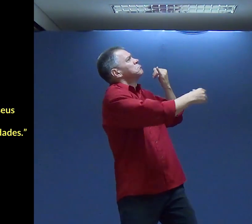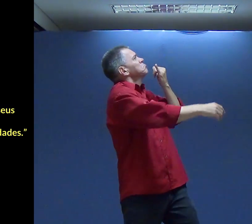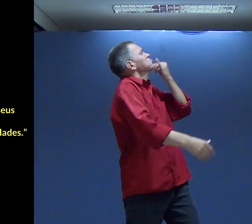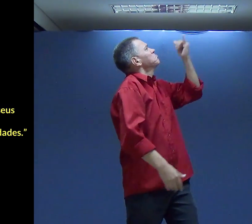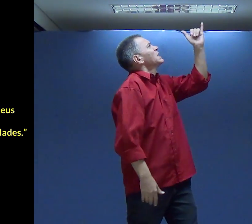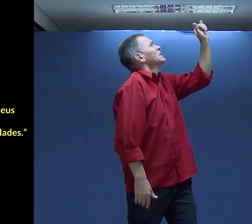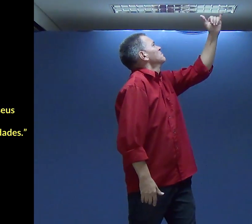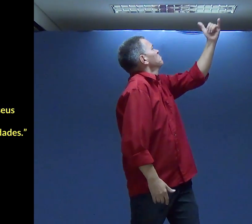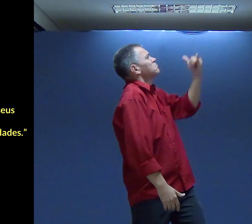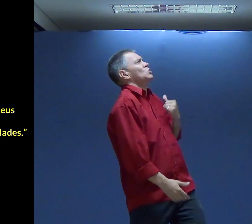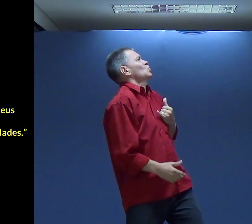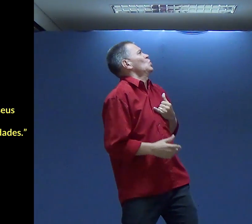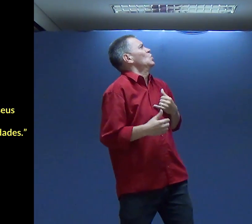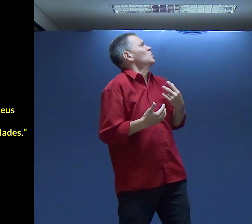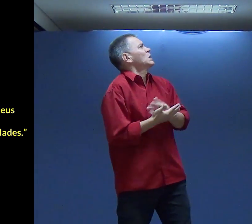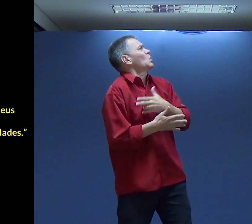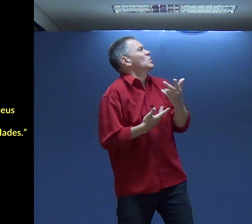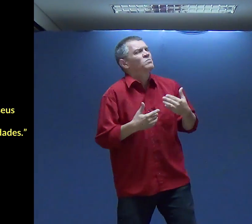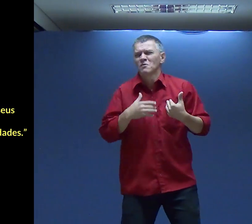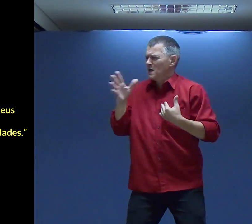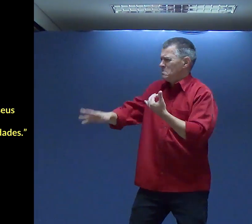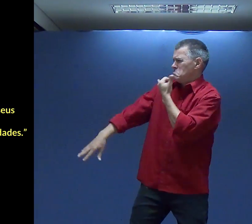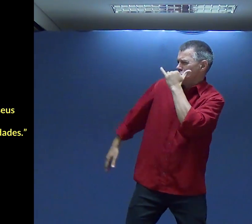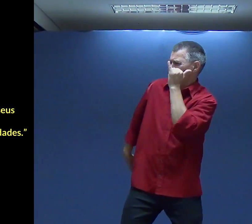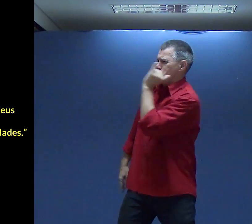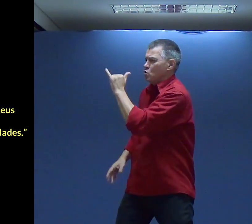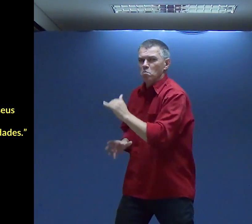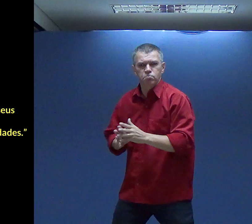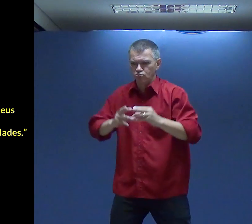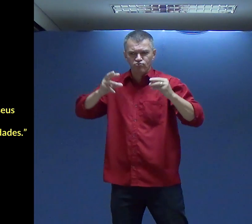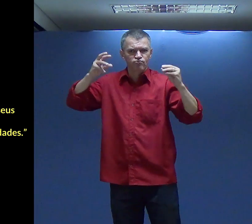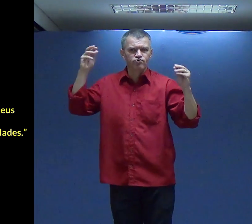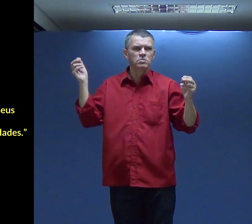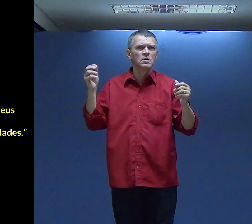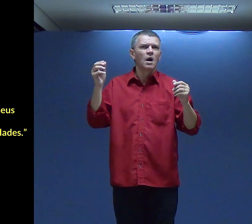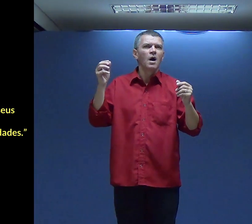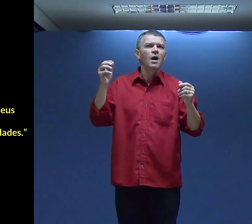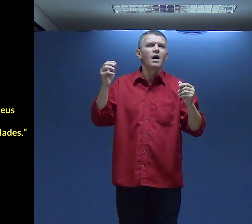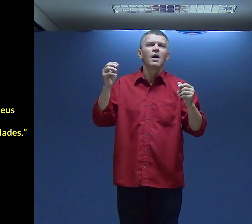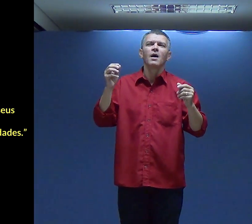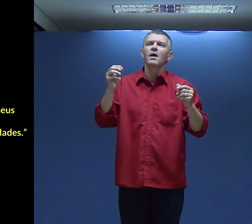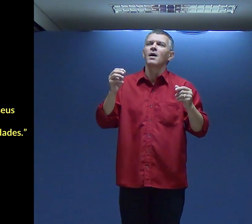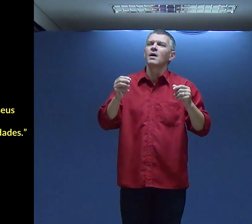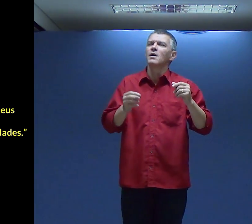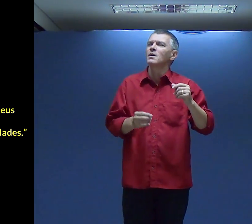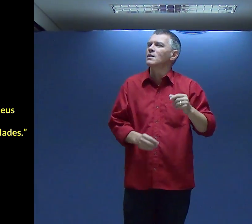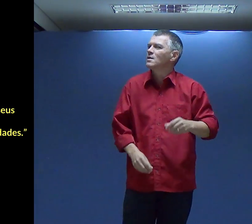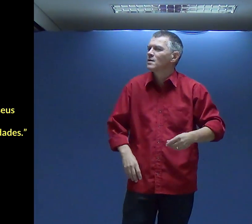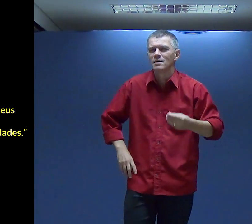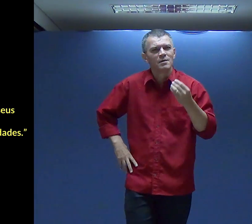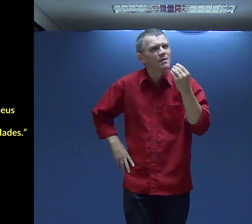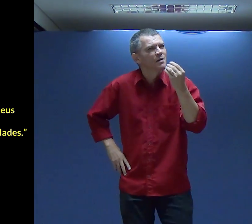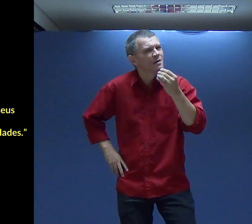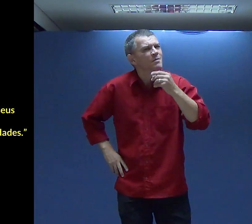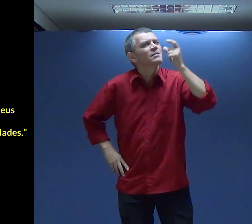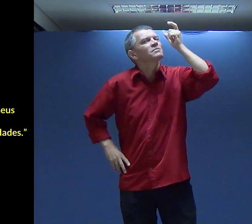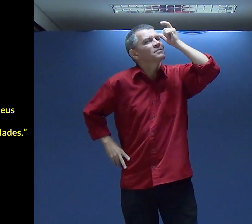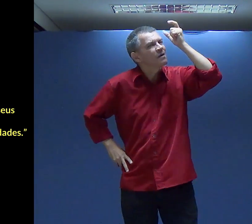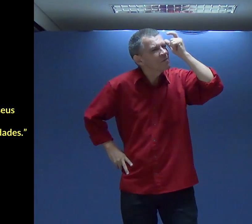A nos confrontar A trazer Acusações Mas o momento É que nós A dependemos Deus traz